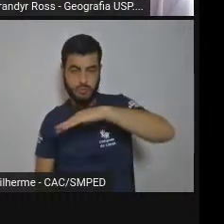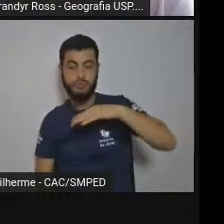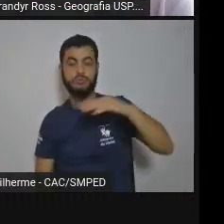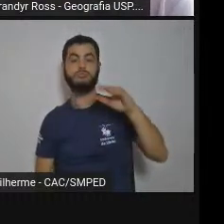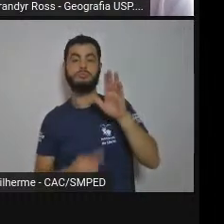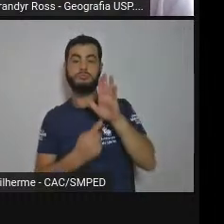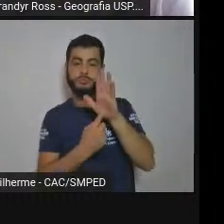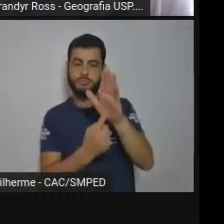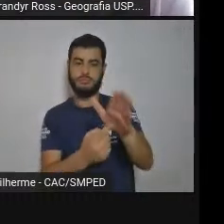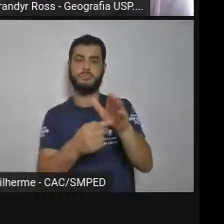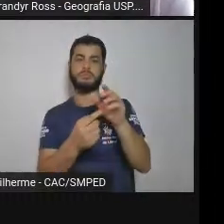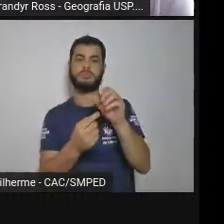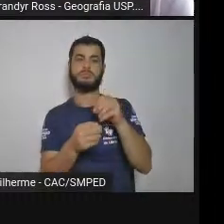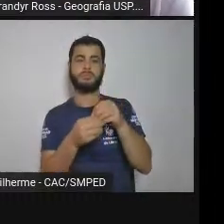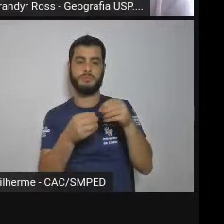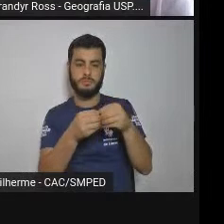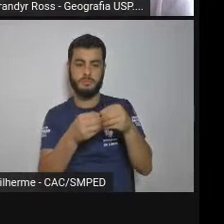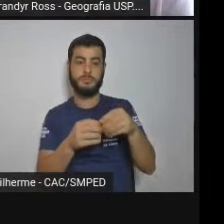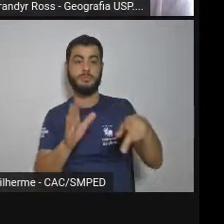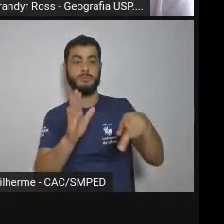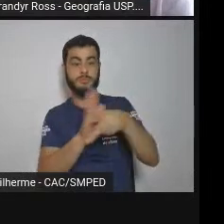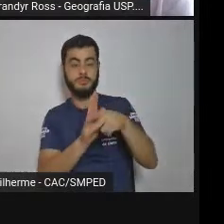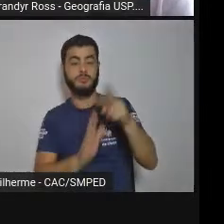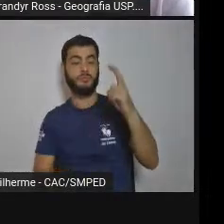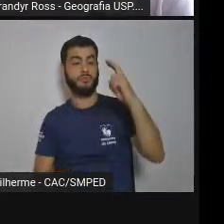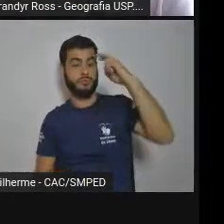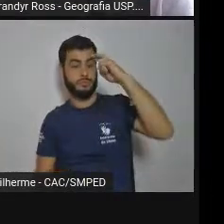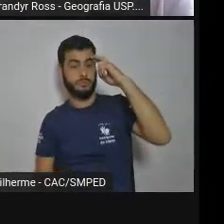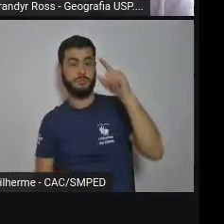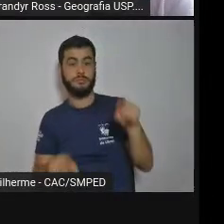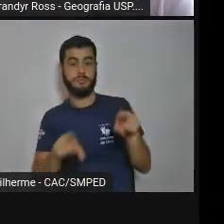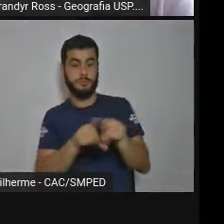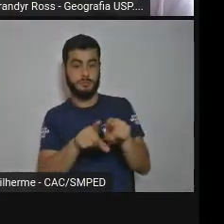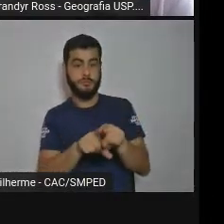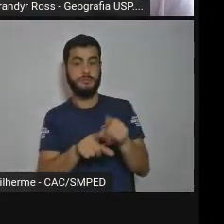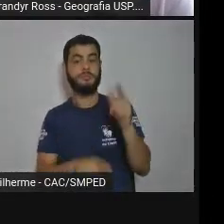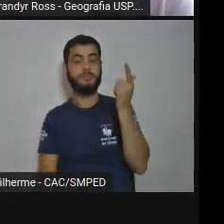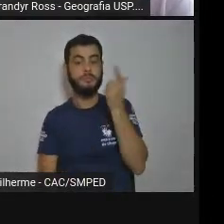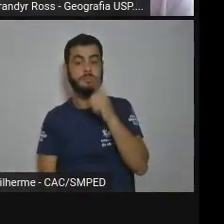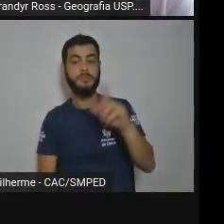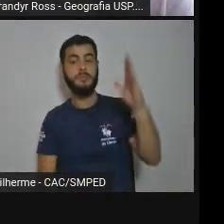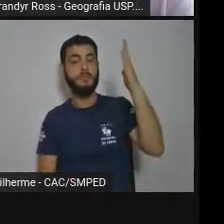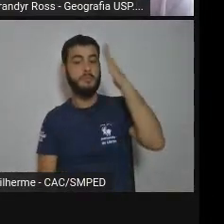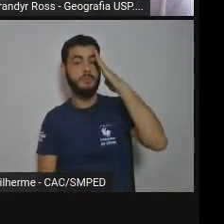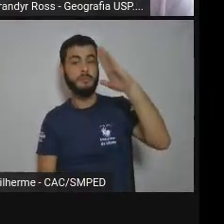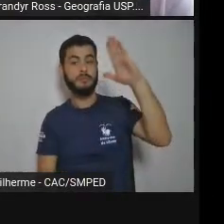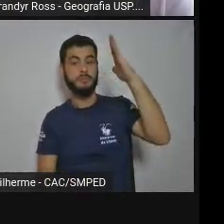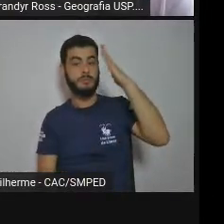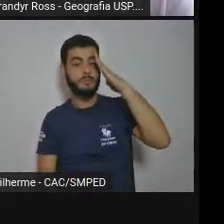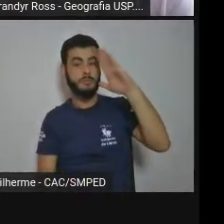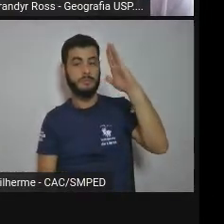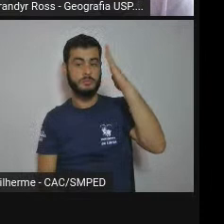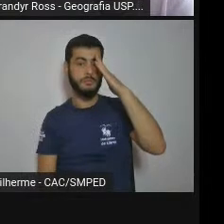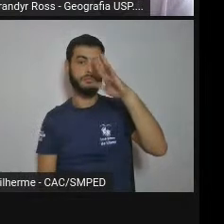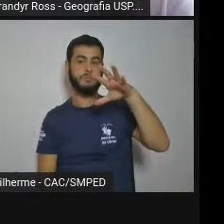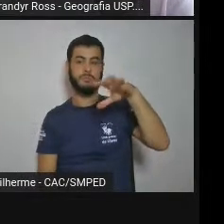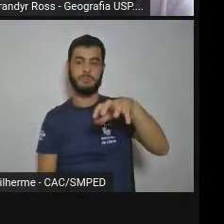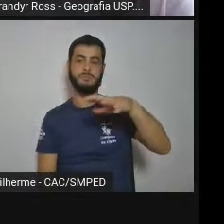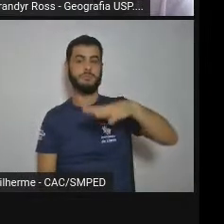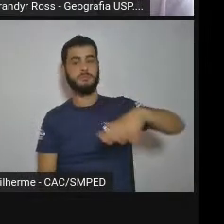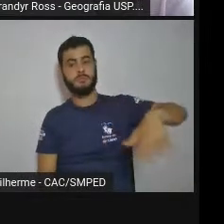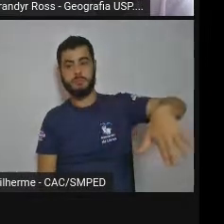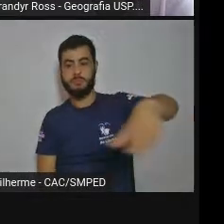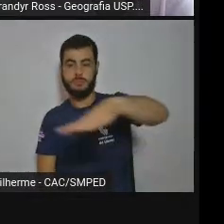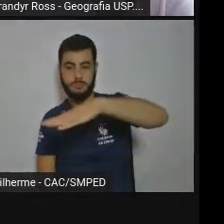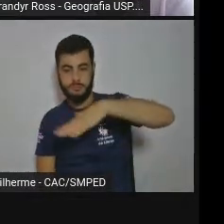ele tem que ser entendido em todas as suas dimensões. Esse é um mapa que mostra como o relevo é muito inclinado.